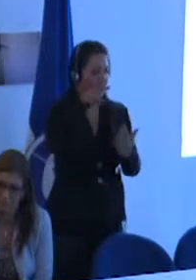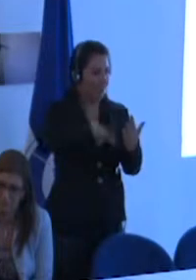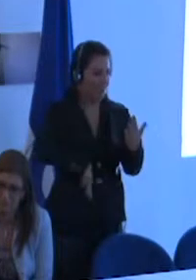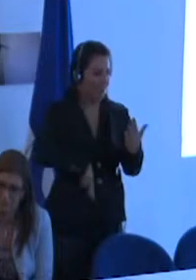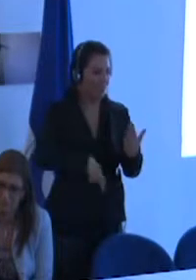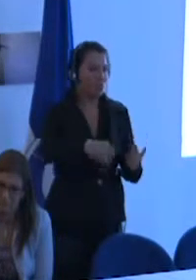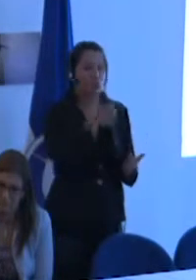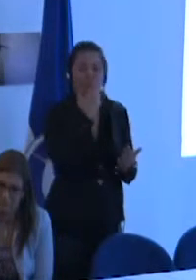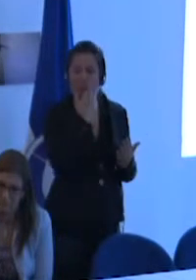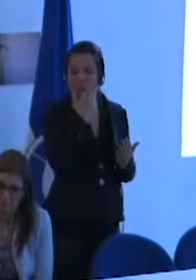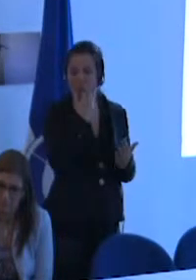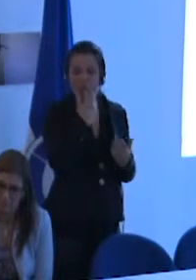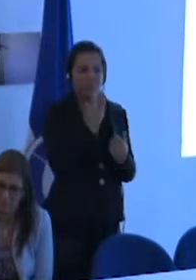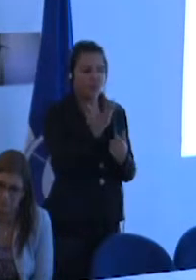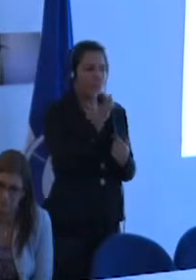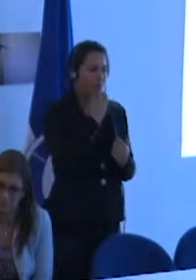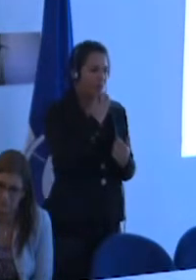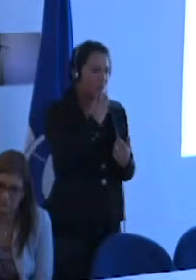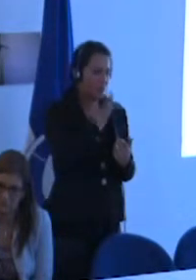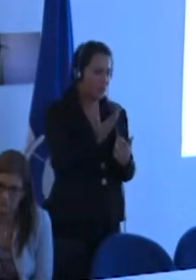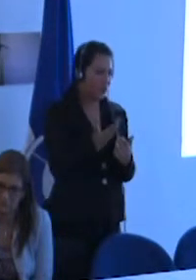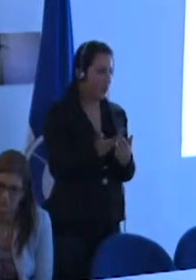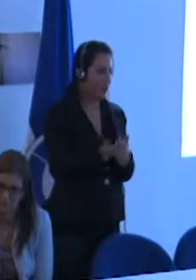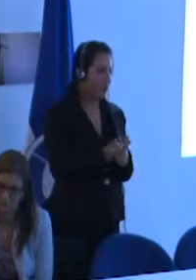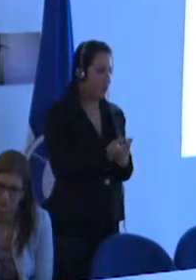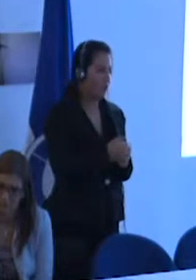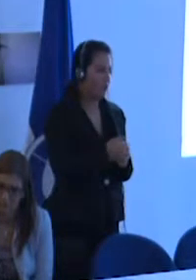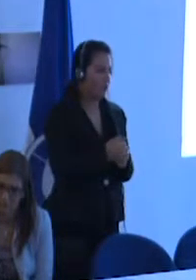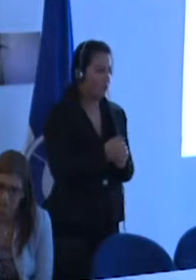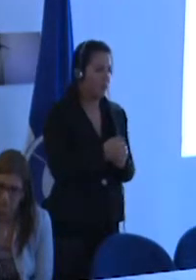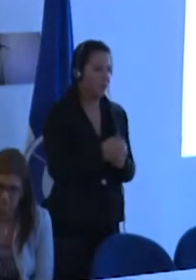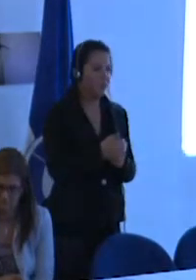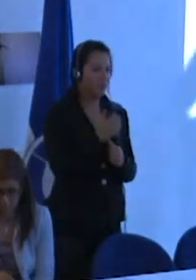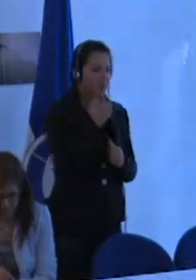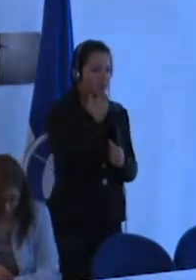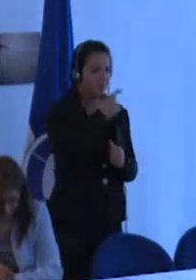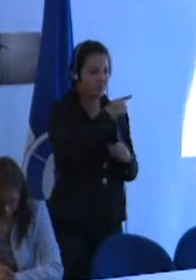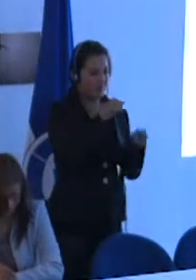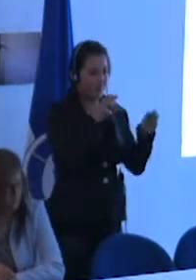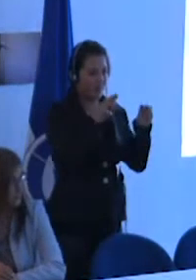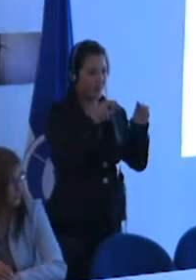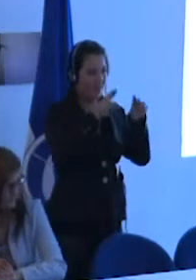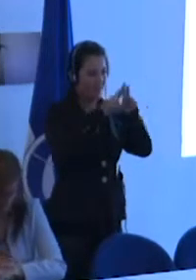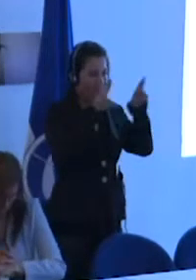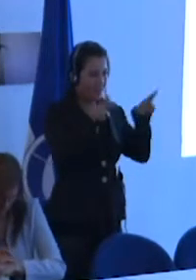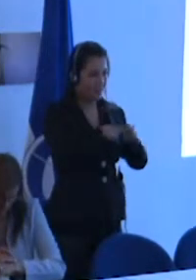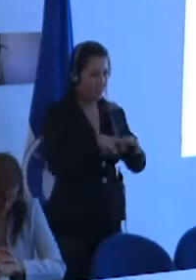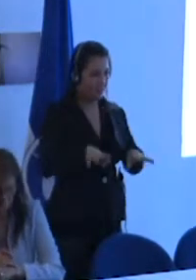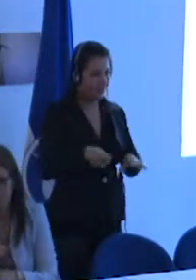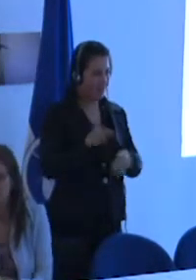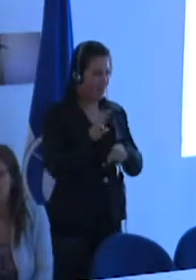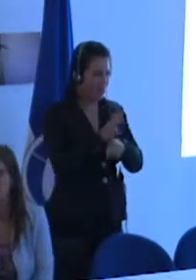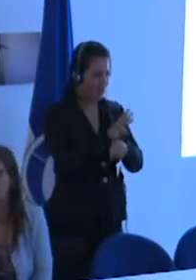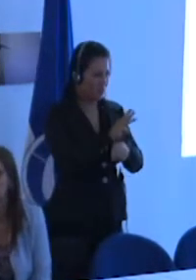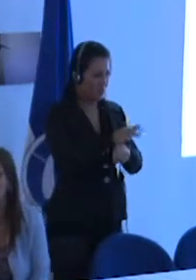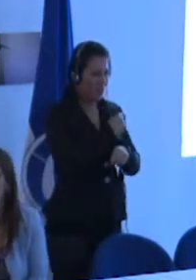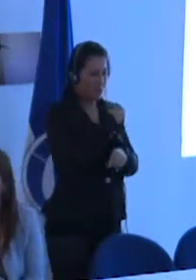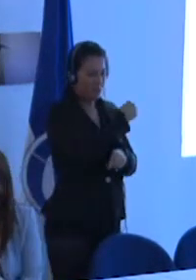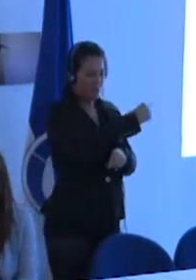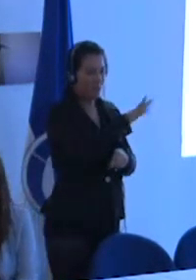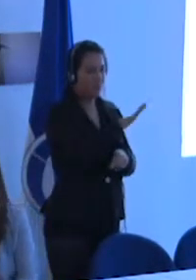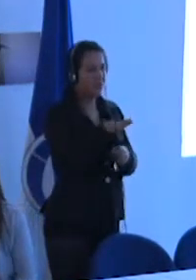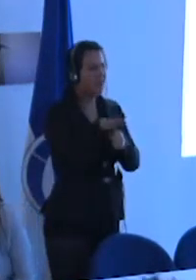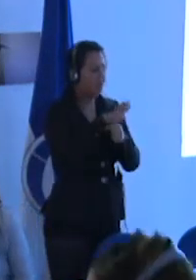por ejemplo, pueden encontrar en la página de internet de Trisomy France, el sitio